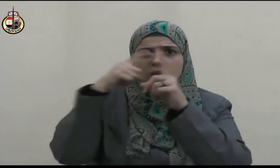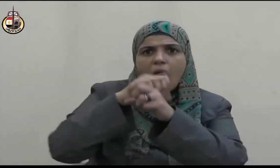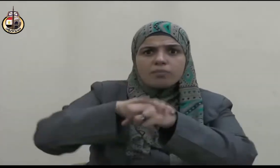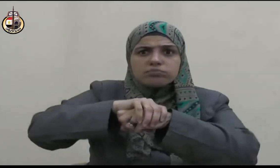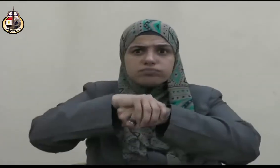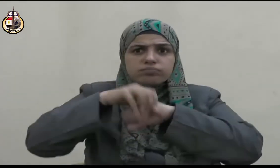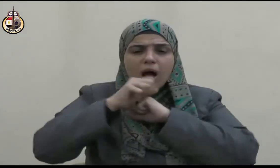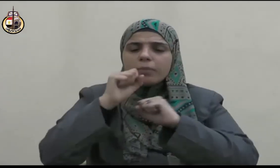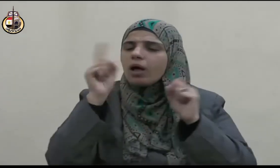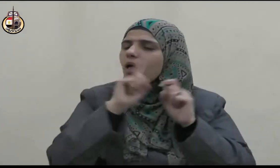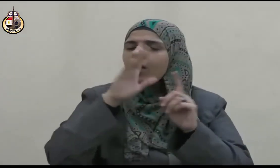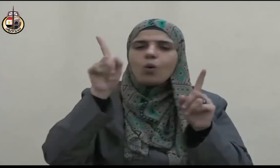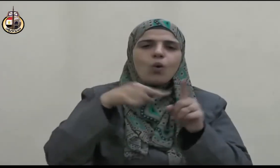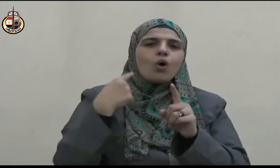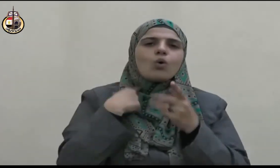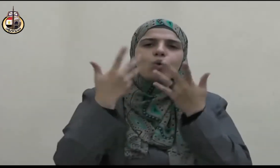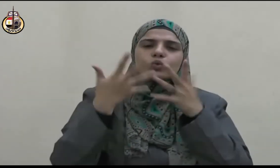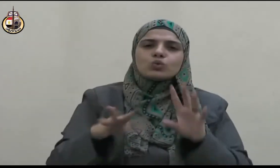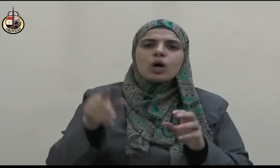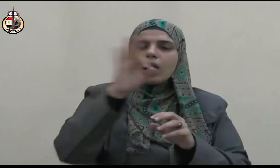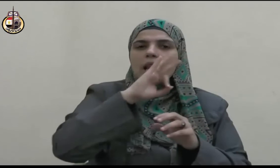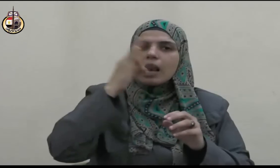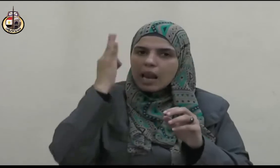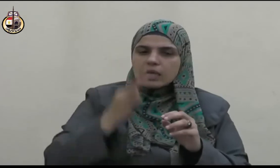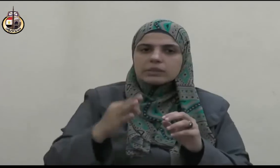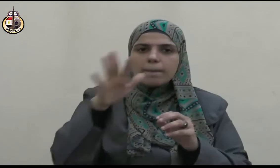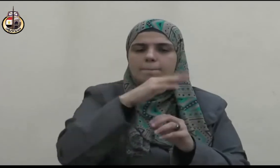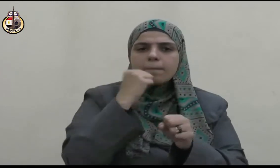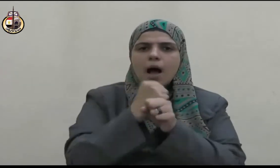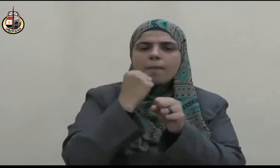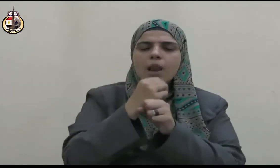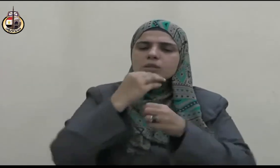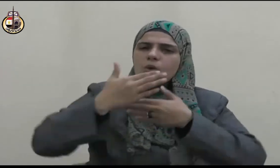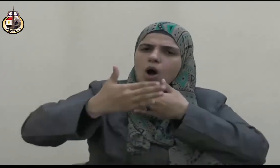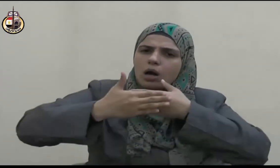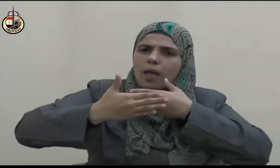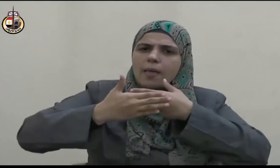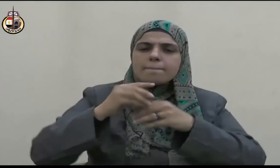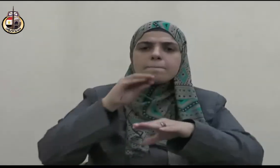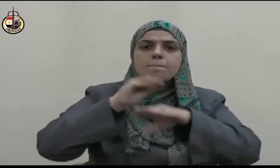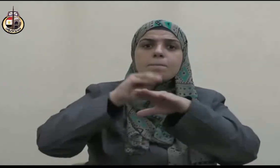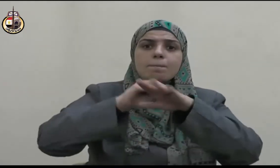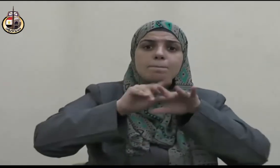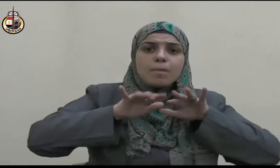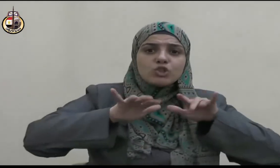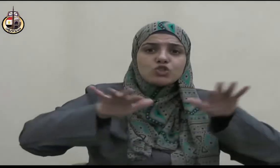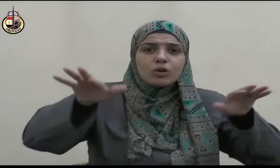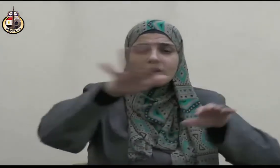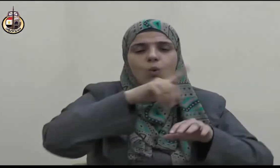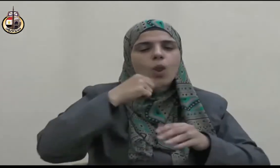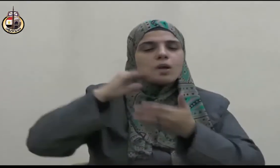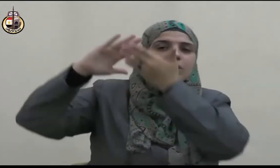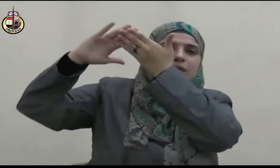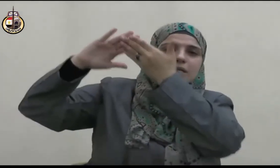صافية رائقة كما أنزلها الله تعالى إلى الخلق باللين والرفق